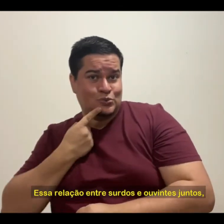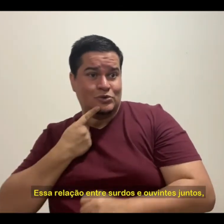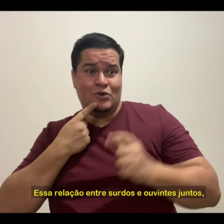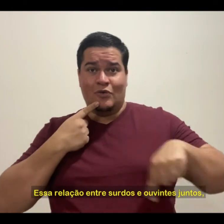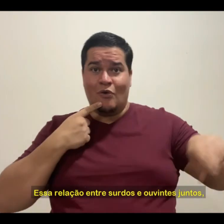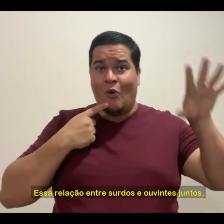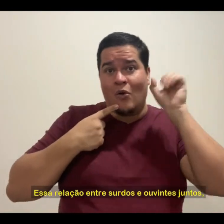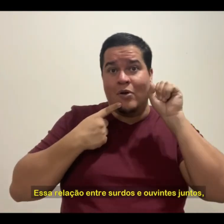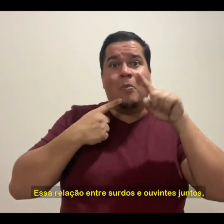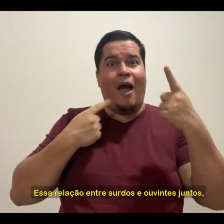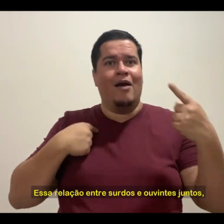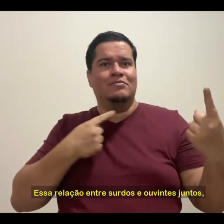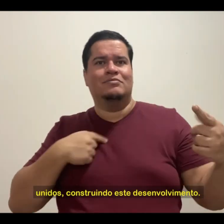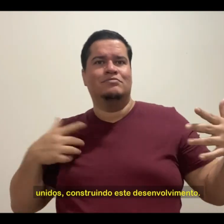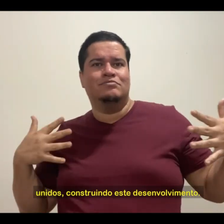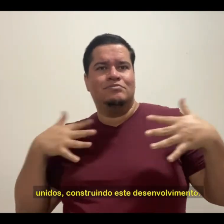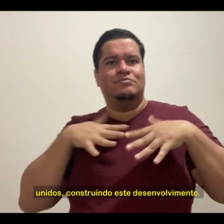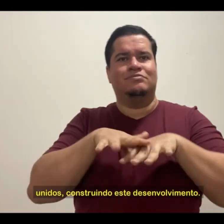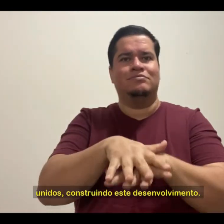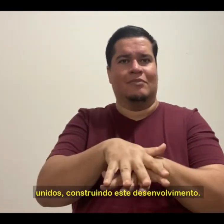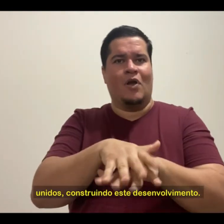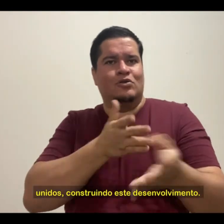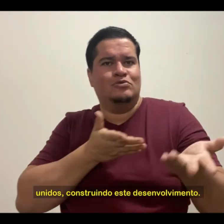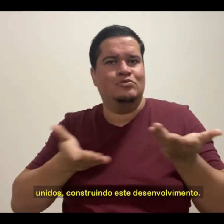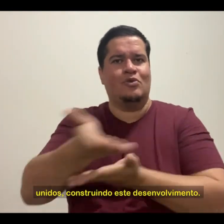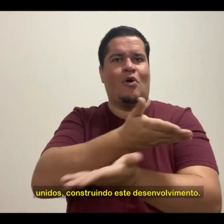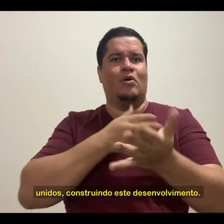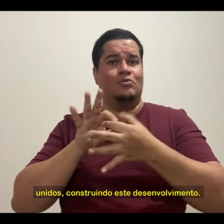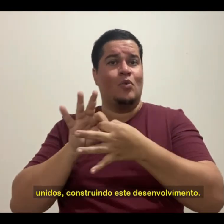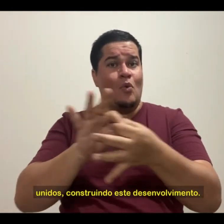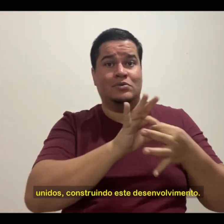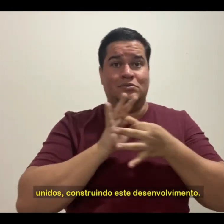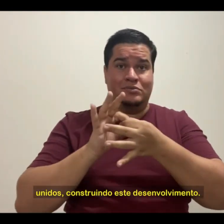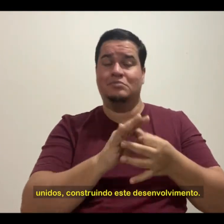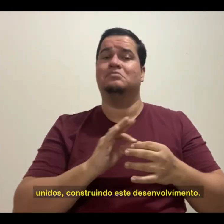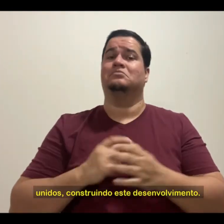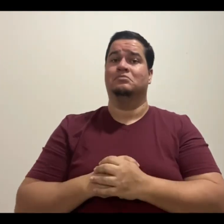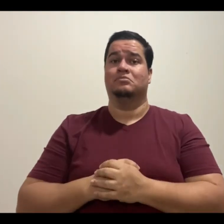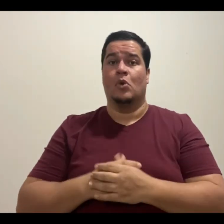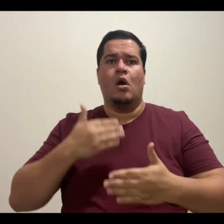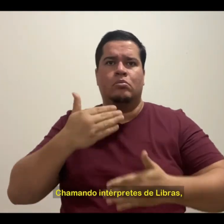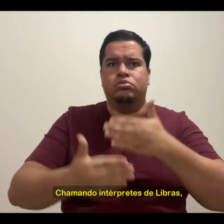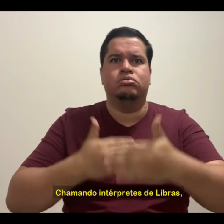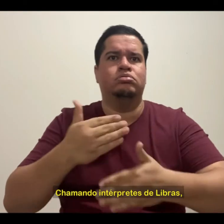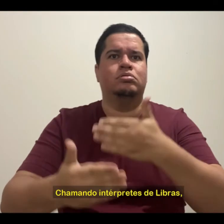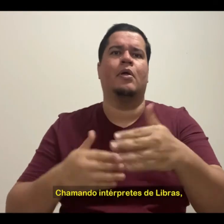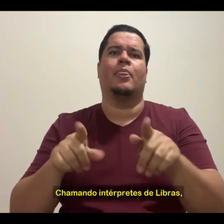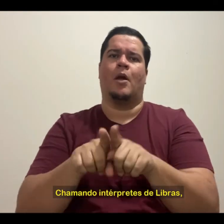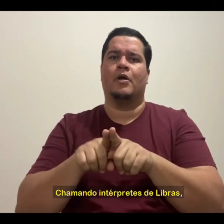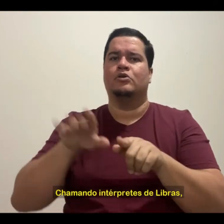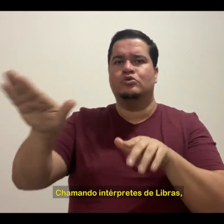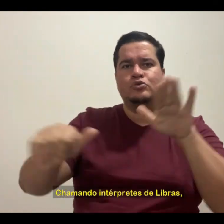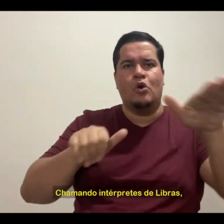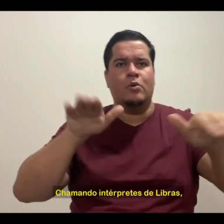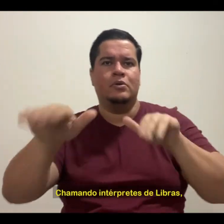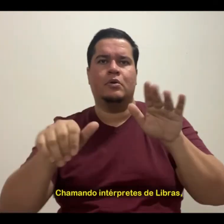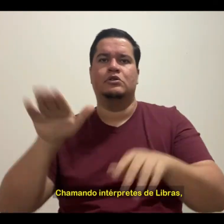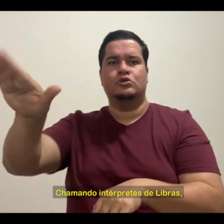e ouvintes juntos, unidos, construindo esse desenvolvimento. chamando intérpretes de Libras,